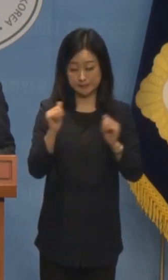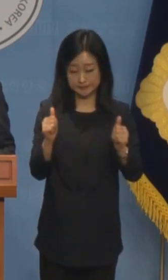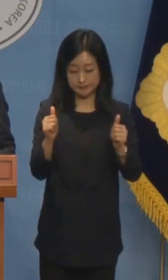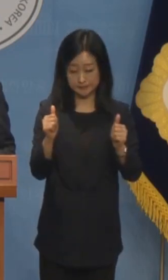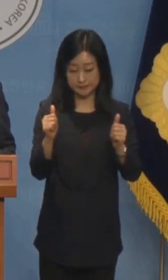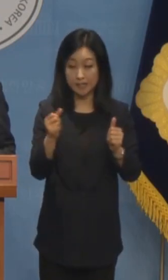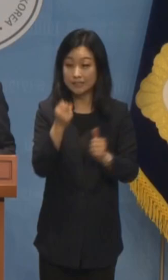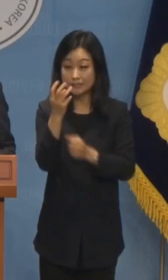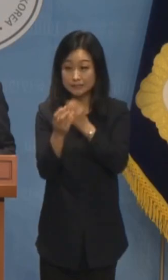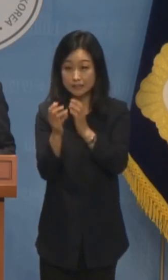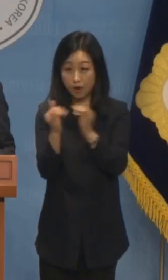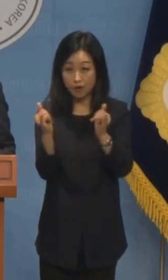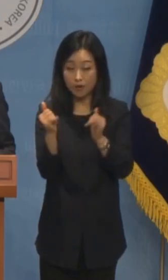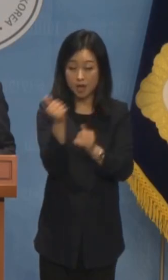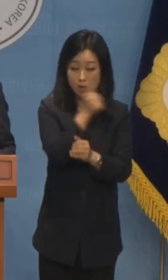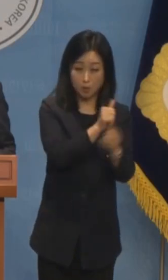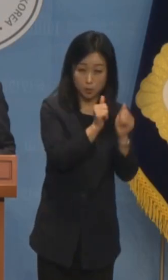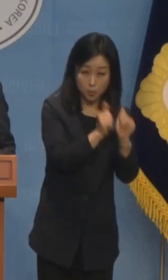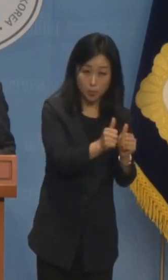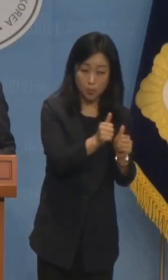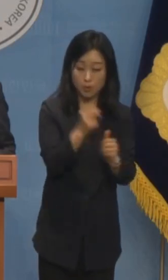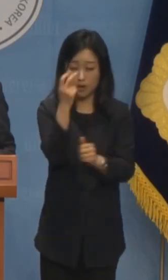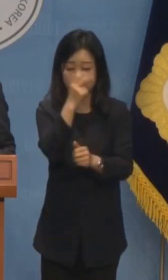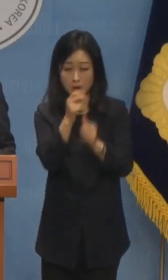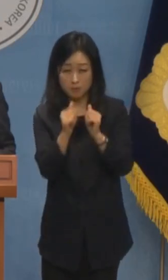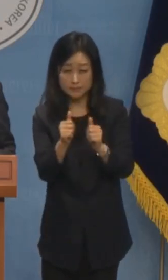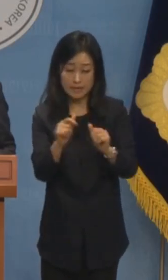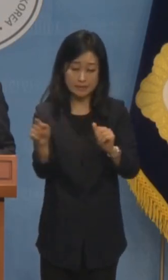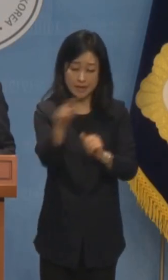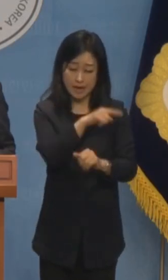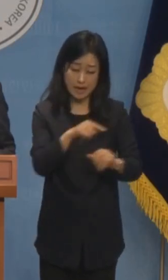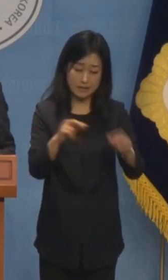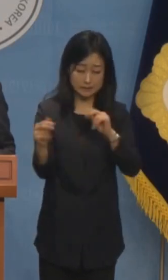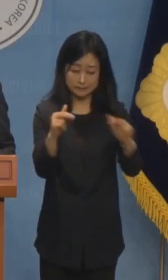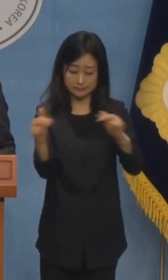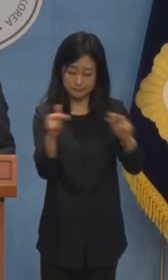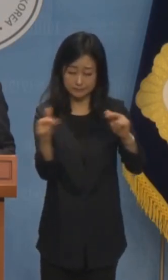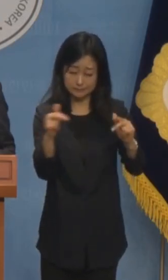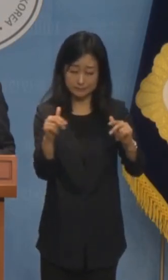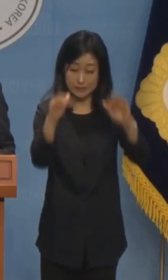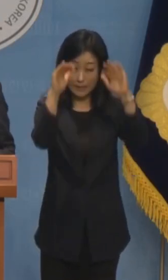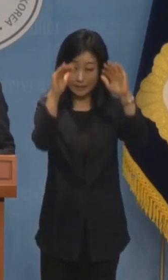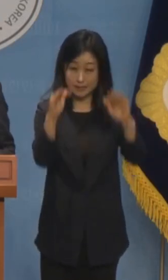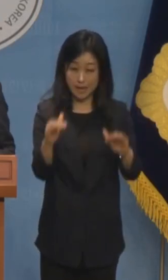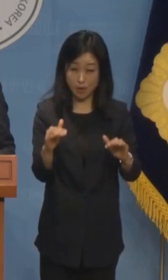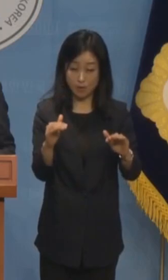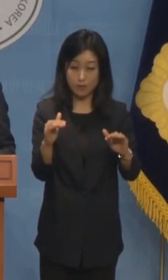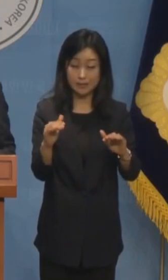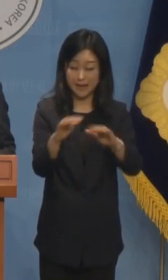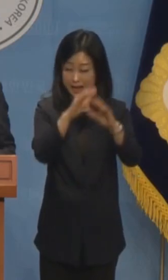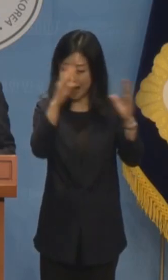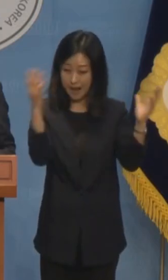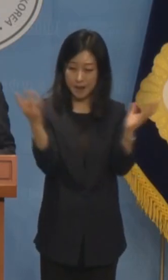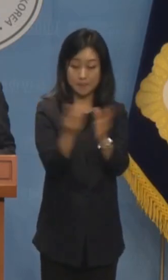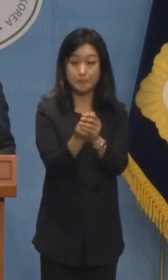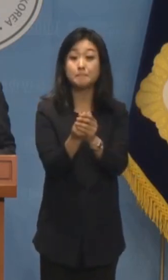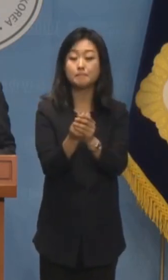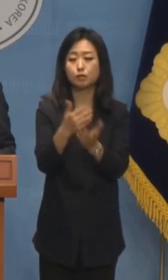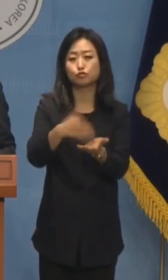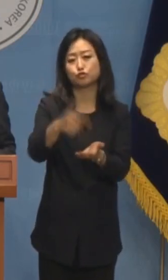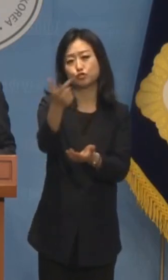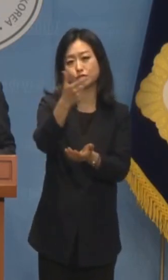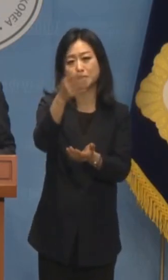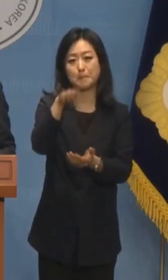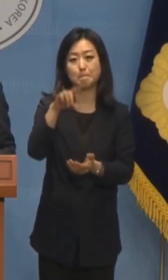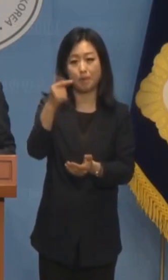증언, 변호인의 반대신문, 피고인 이화영 전 부지사 본인의 주장까지 직접 듣고